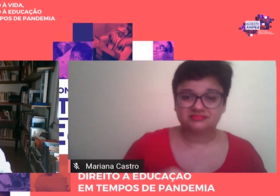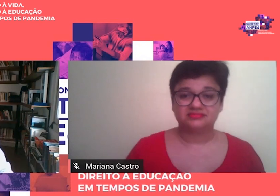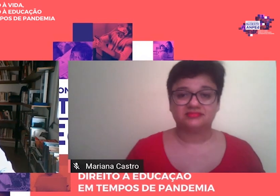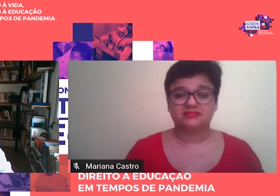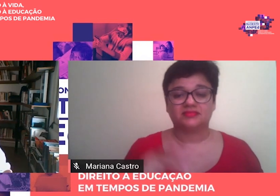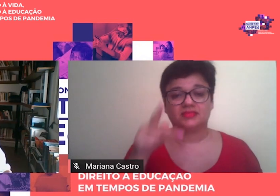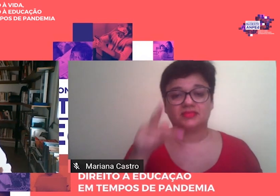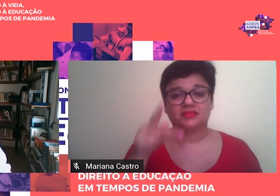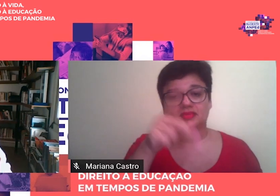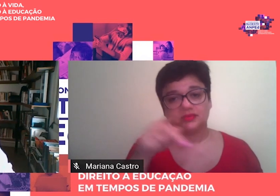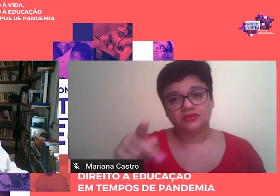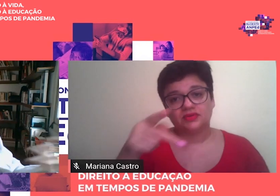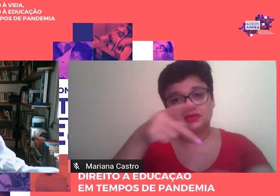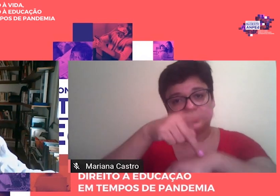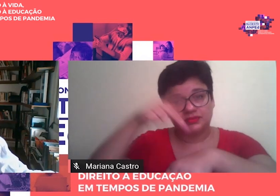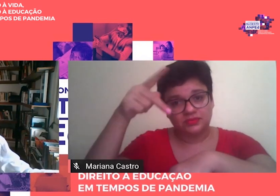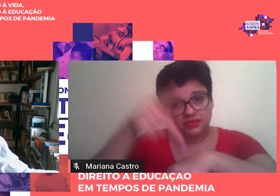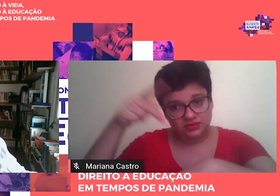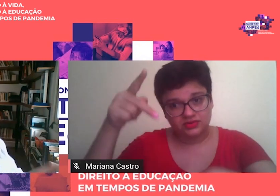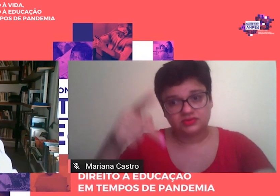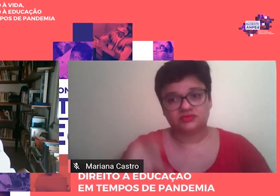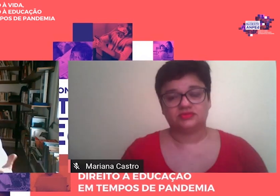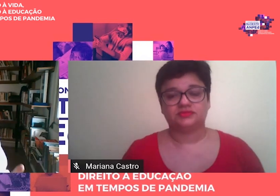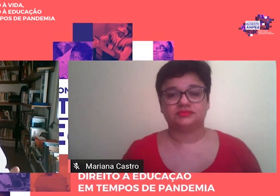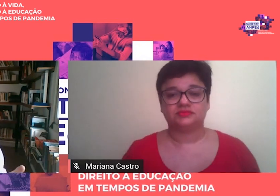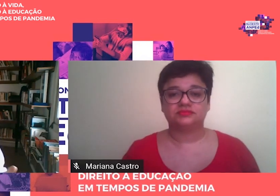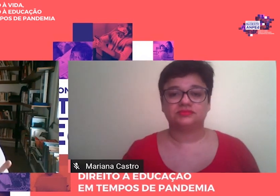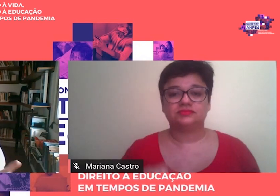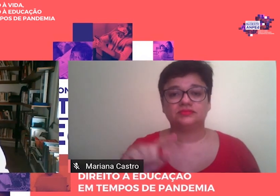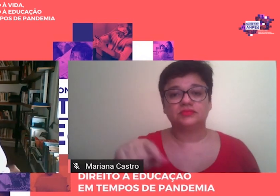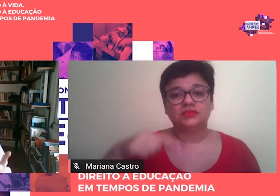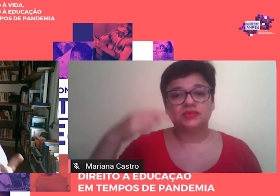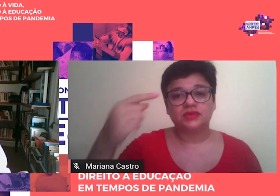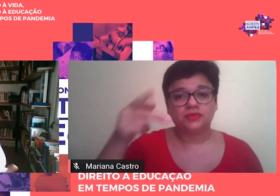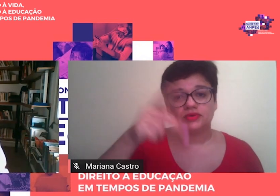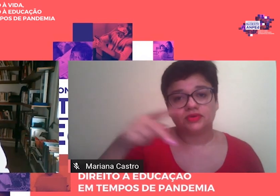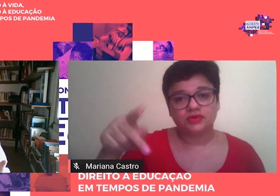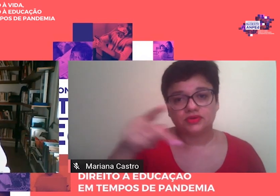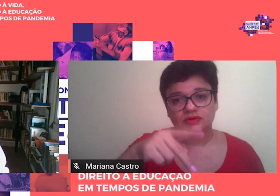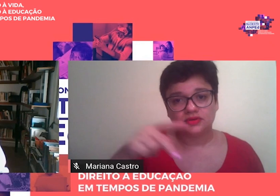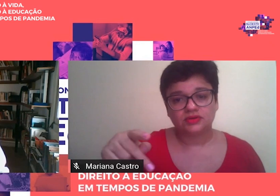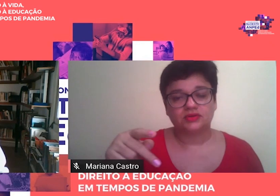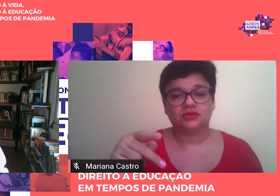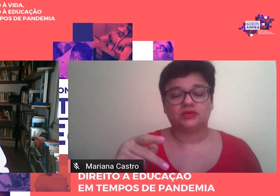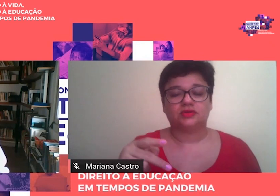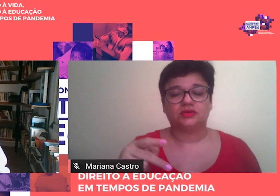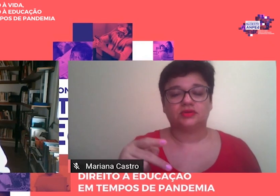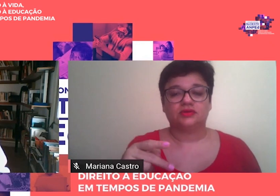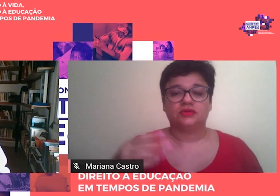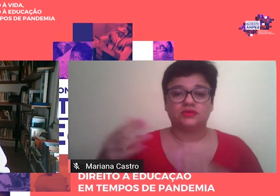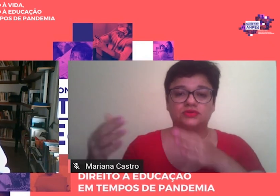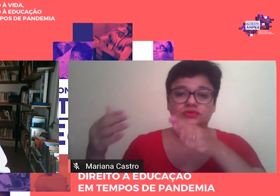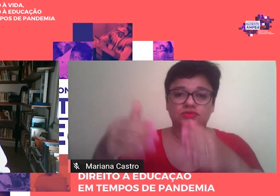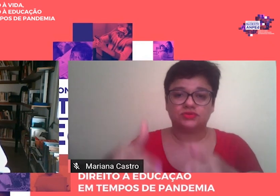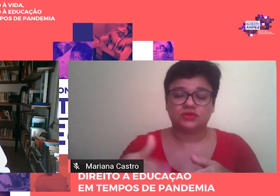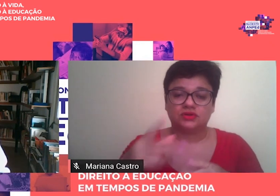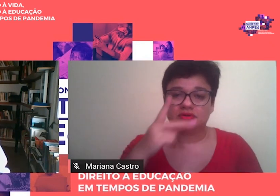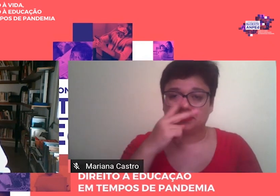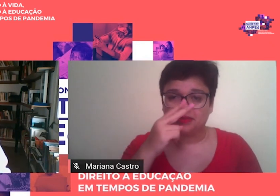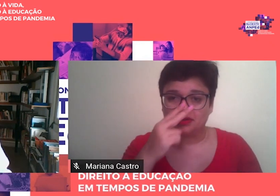professores de pós-graduação, né, e quando chegam os professores, né, isso aí chega de uma forma bastante